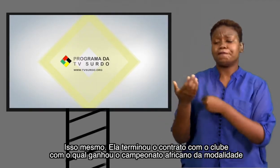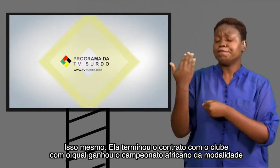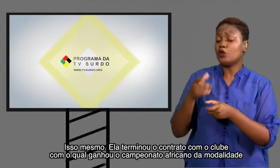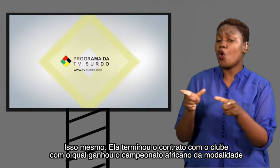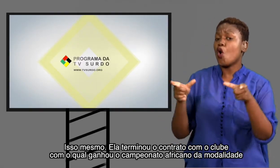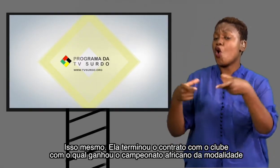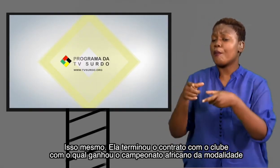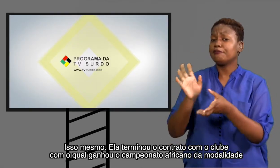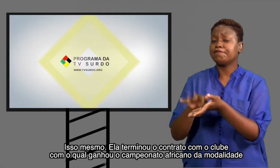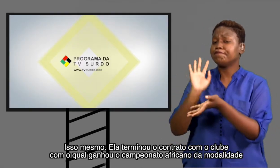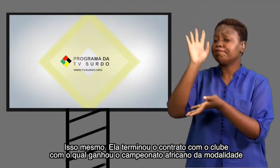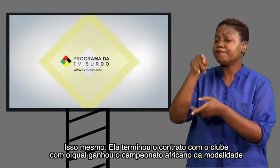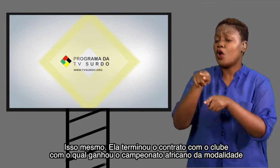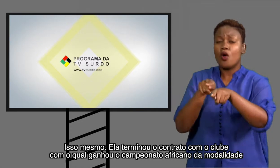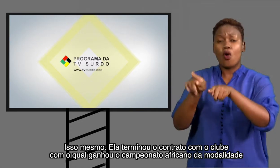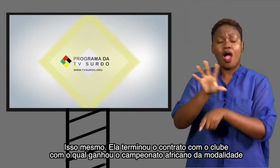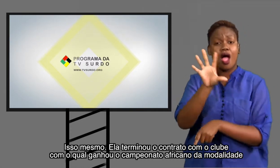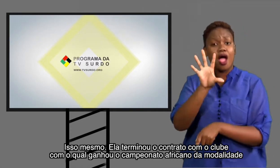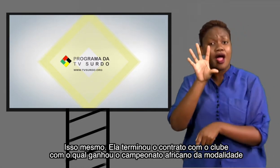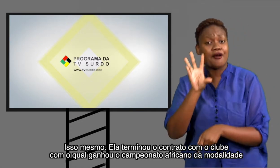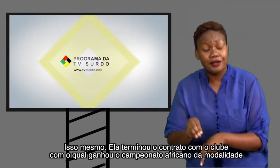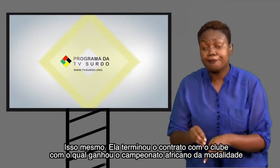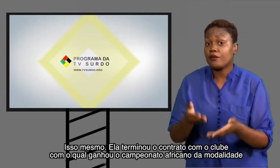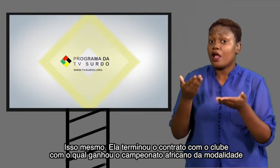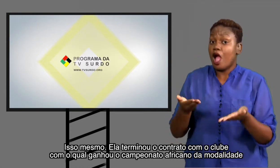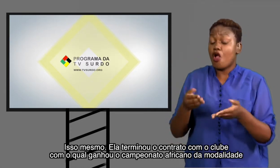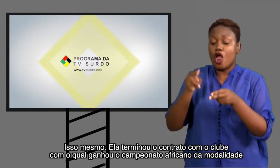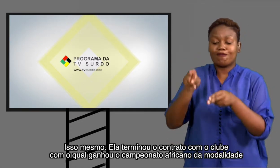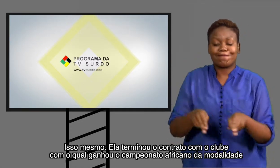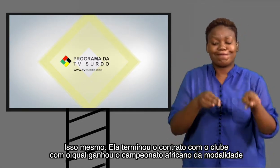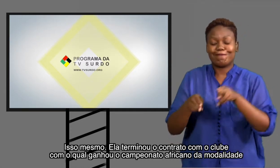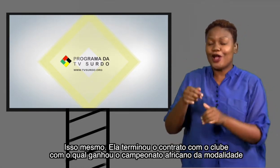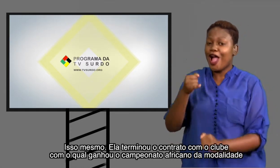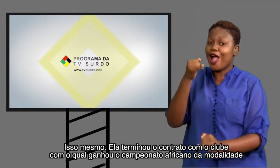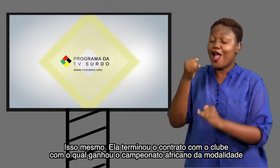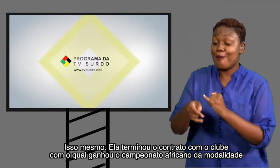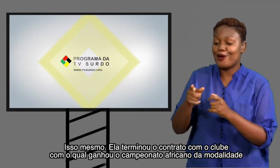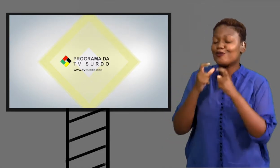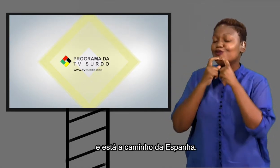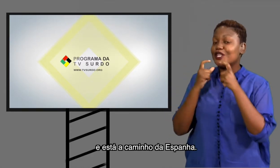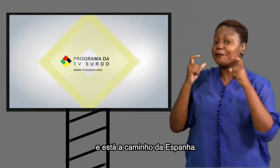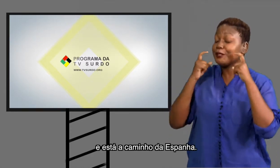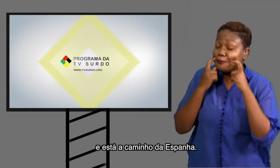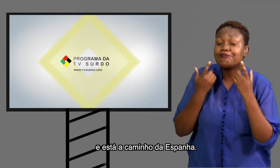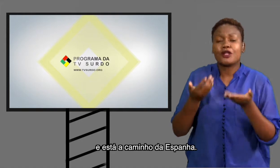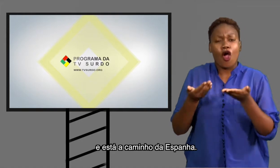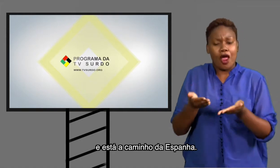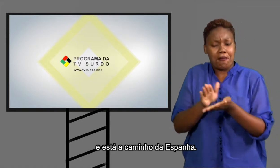Isso mesmo. Ela terminou o contrato com o clube com o qual ganhou o campeonato africano da modalidade no ano passado e